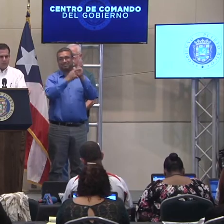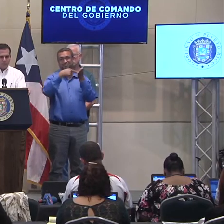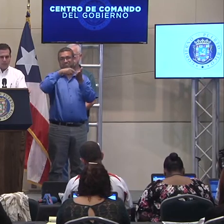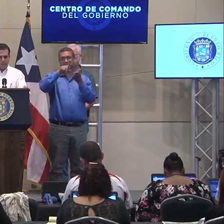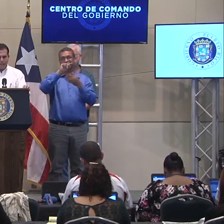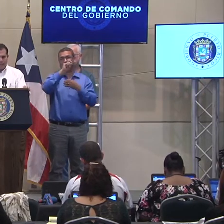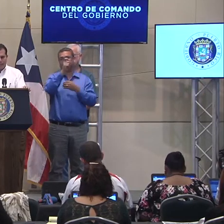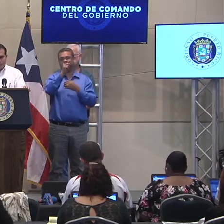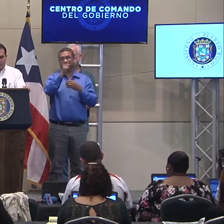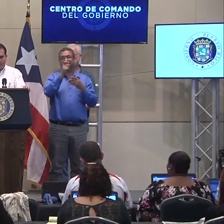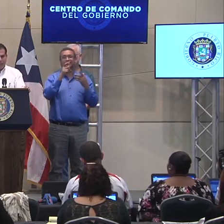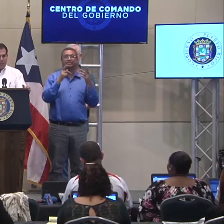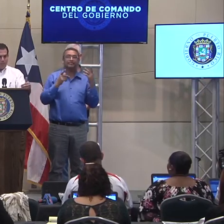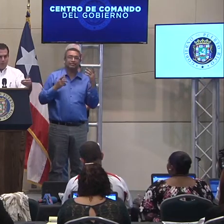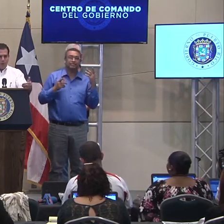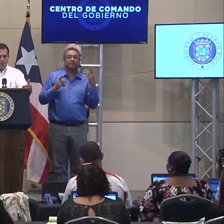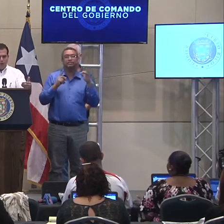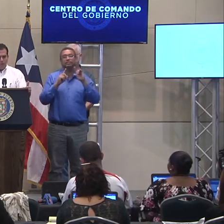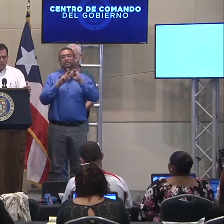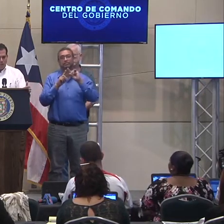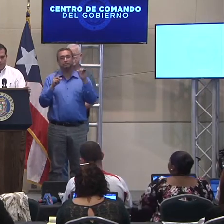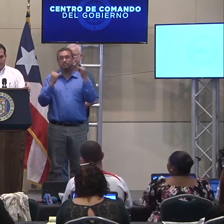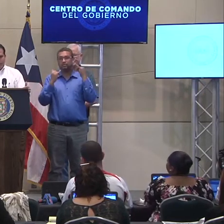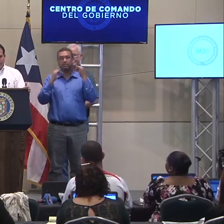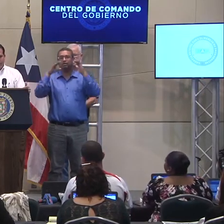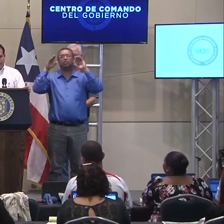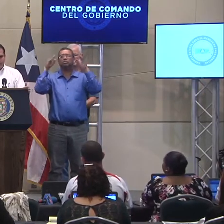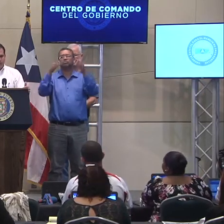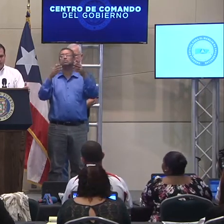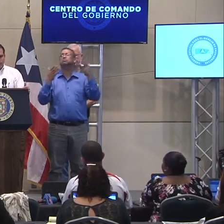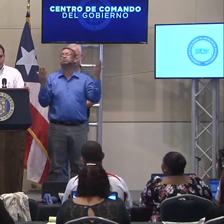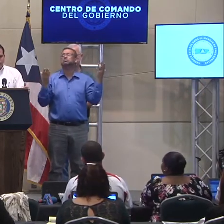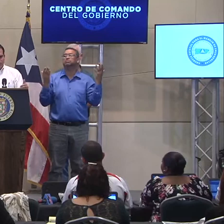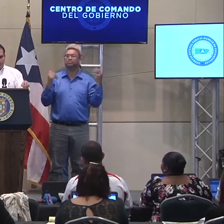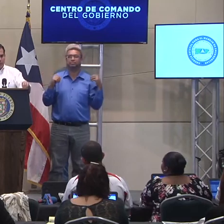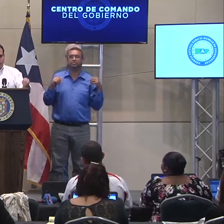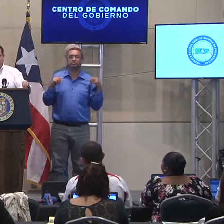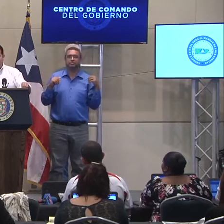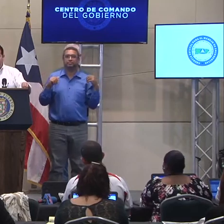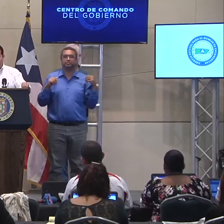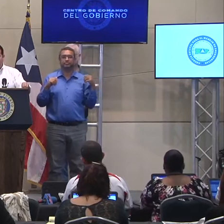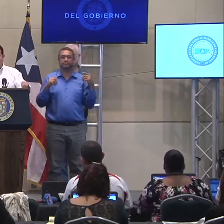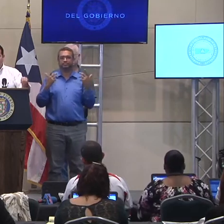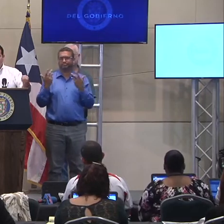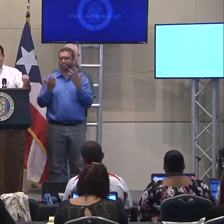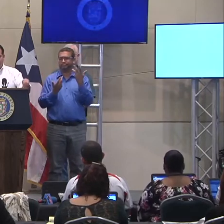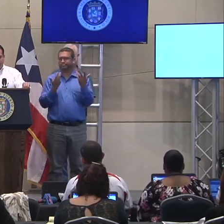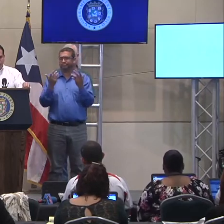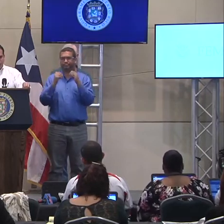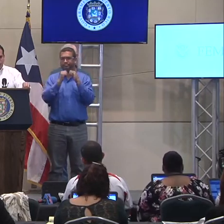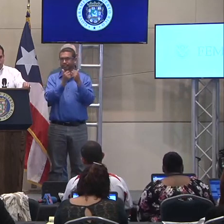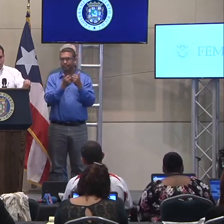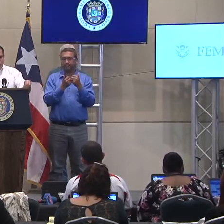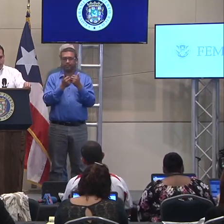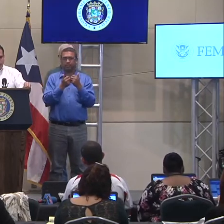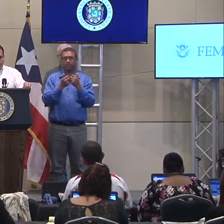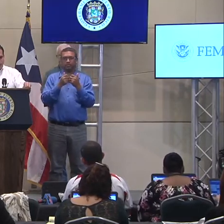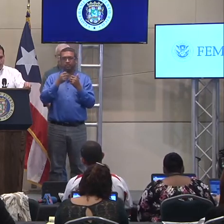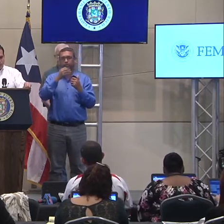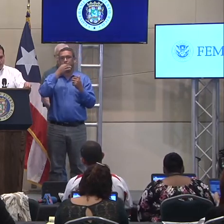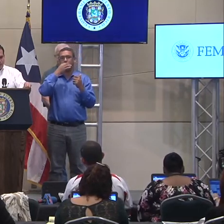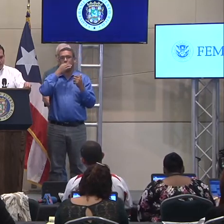de, de las leyes de cabotaje, pero ahora el enfoque, eh, es, eh, ver cómo trabajamos este proyecto